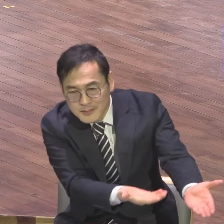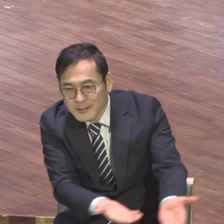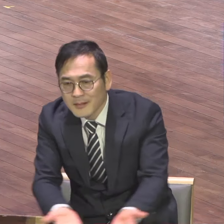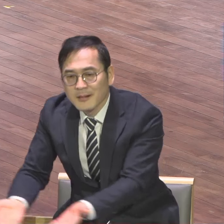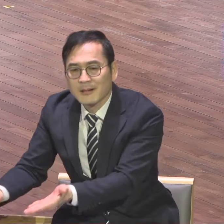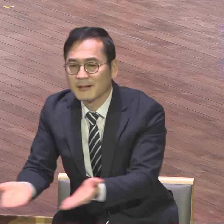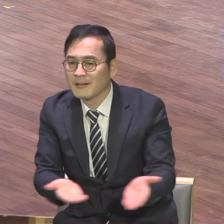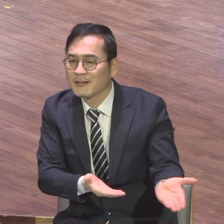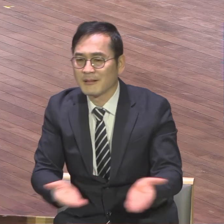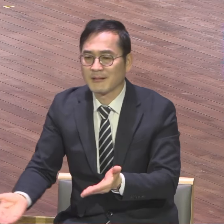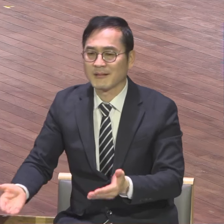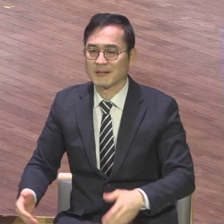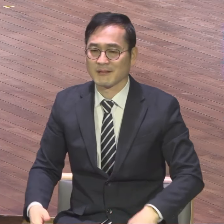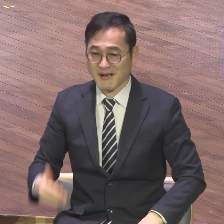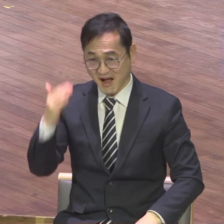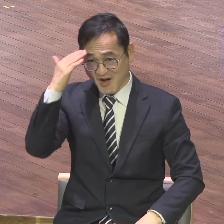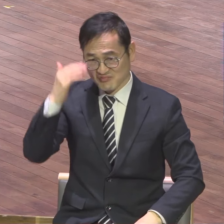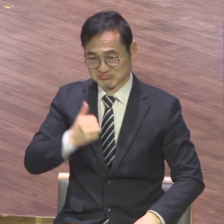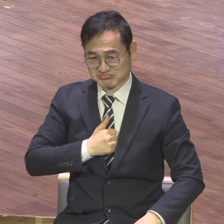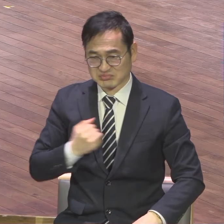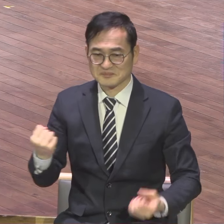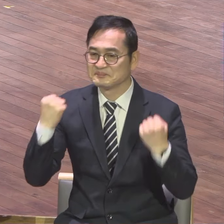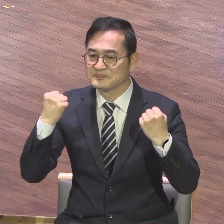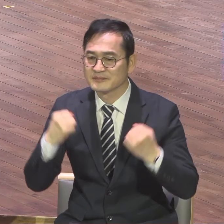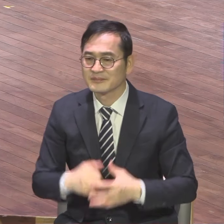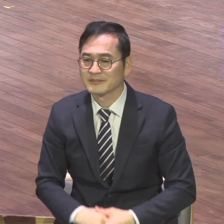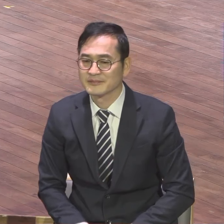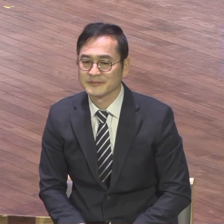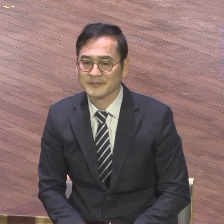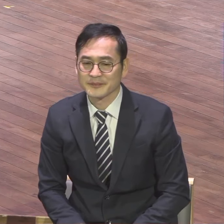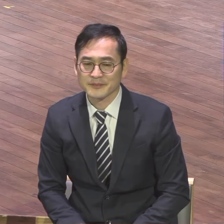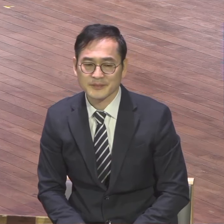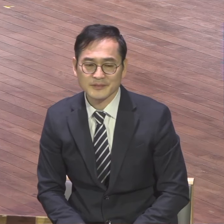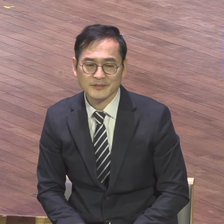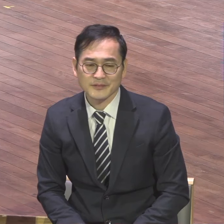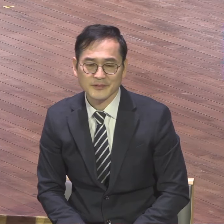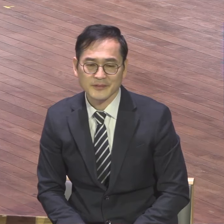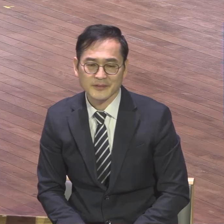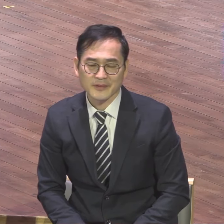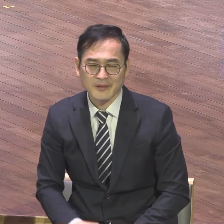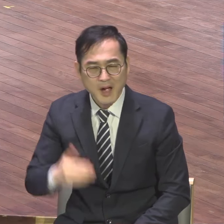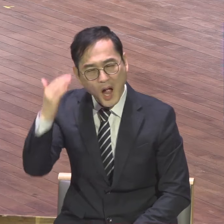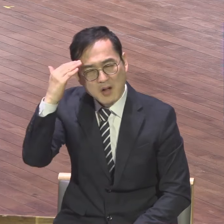위치가 그 정도 되어버렸어요. 그러니까 엄청난 영향을 입힌다는 거죠.